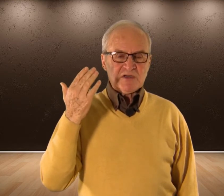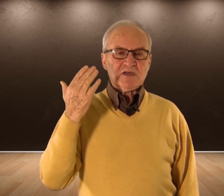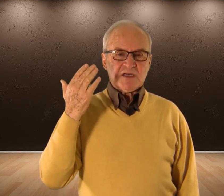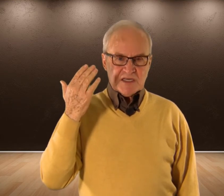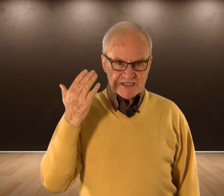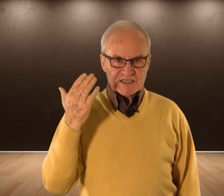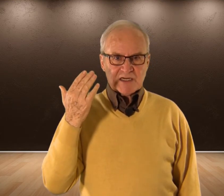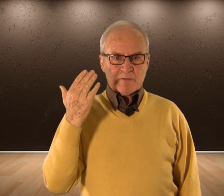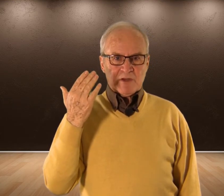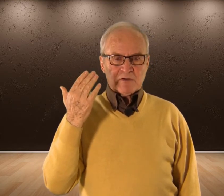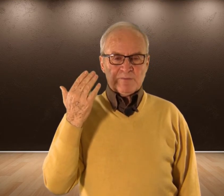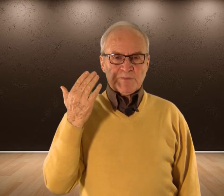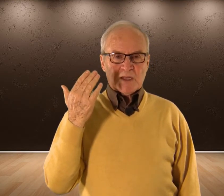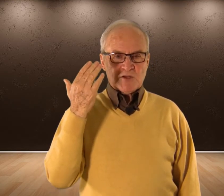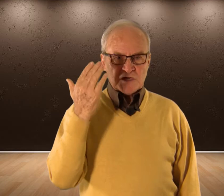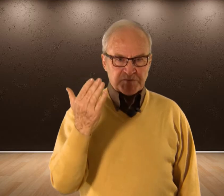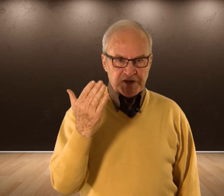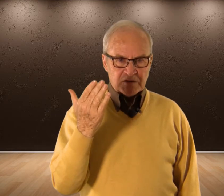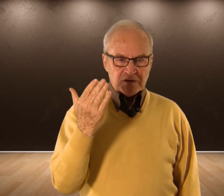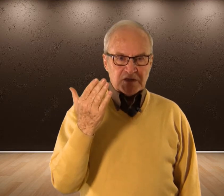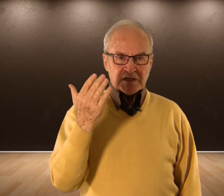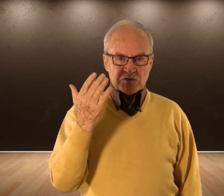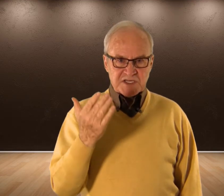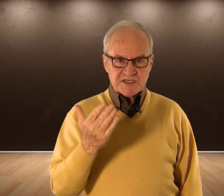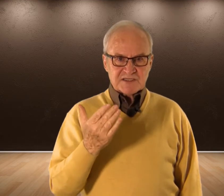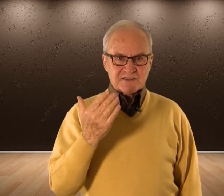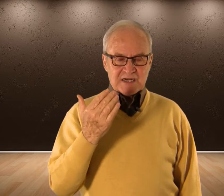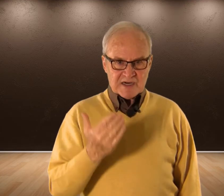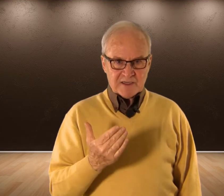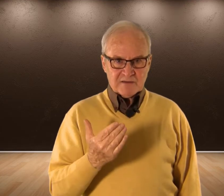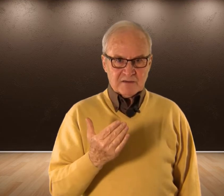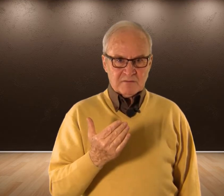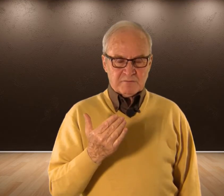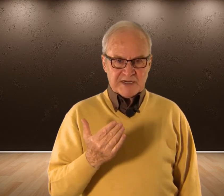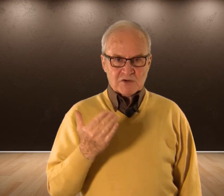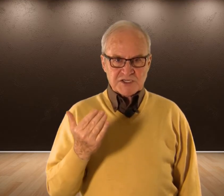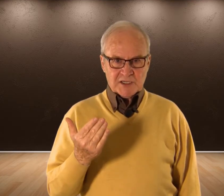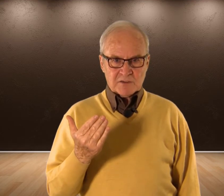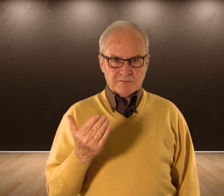Ese es el camino Que yo les pido Que ustedes Trabajen Para conseguirlo